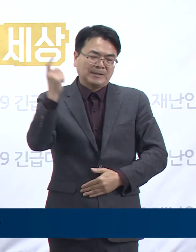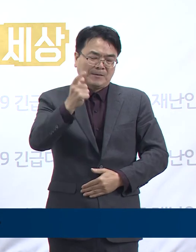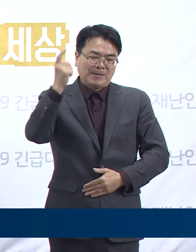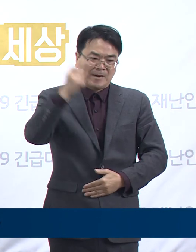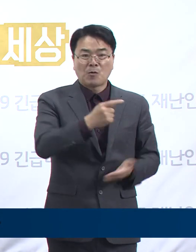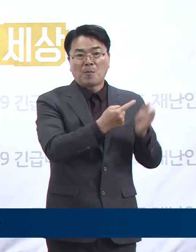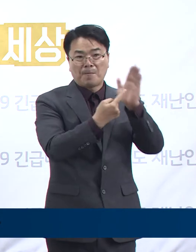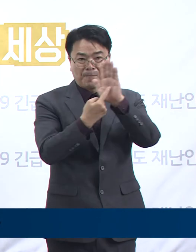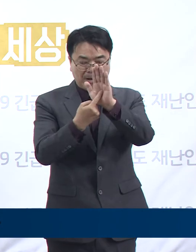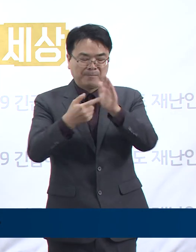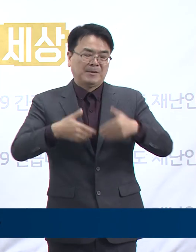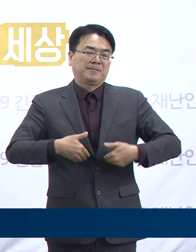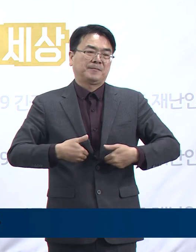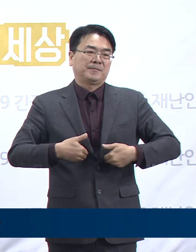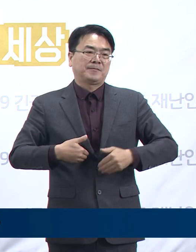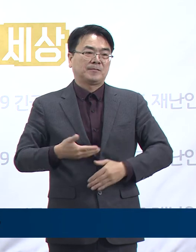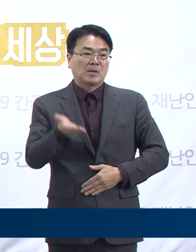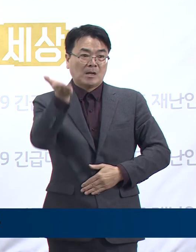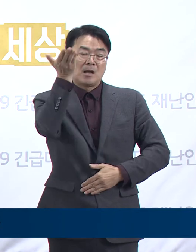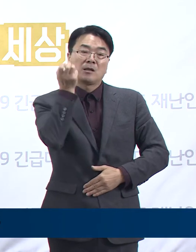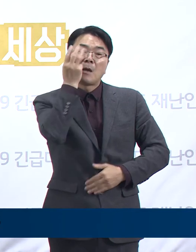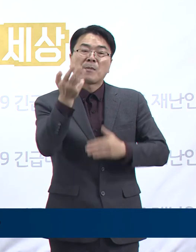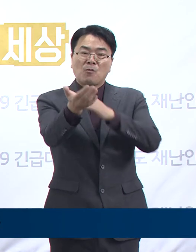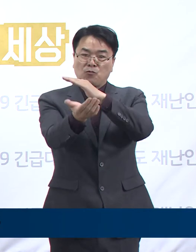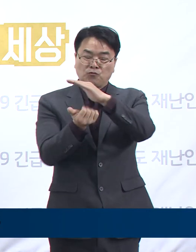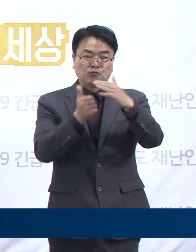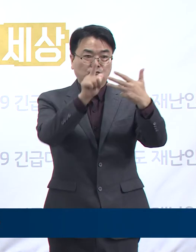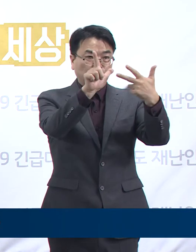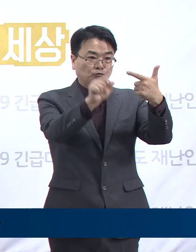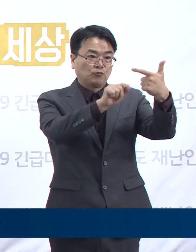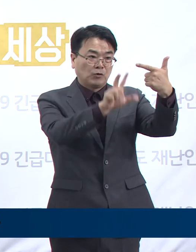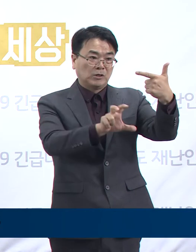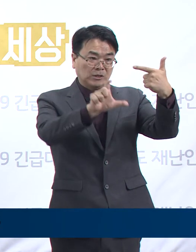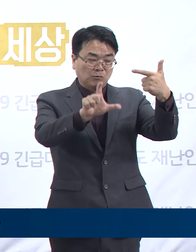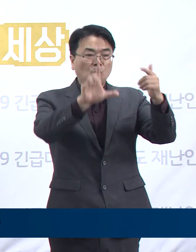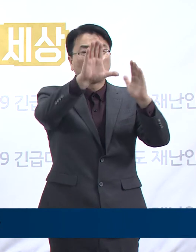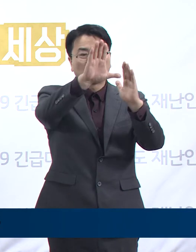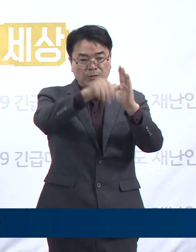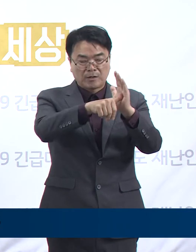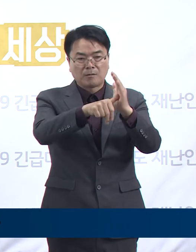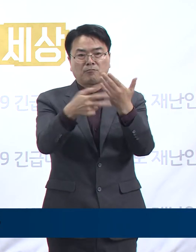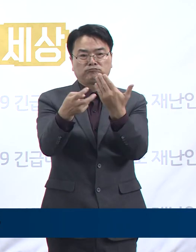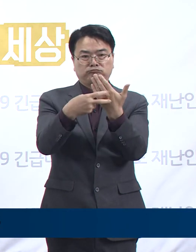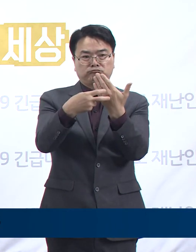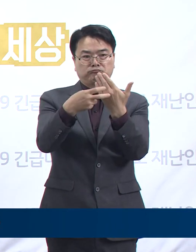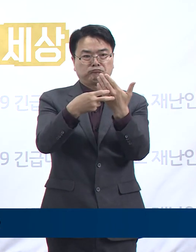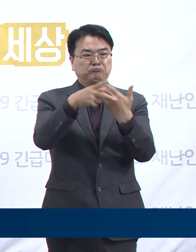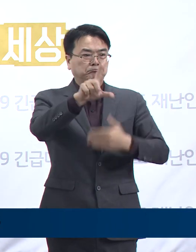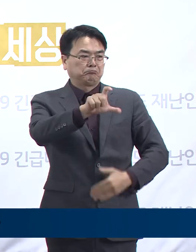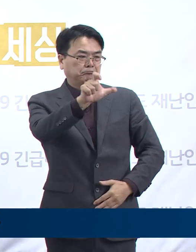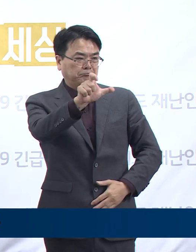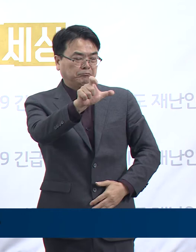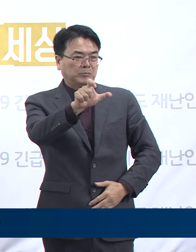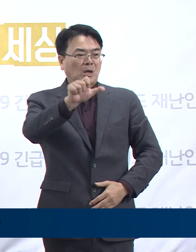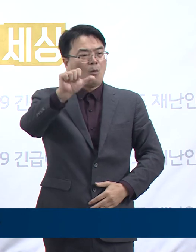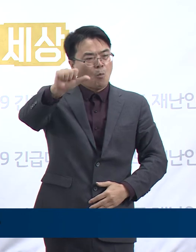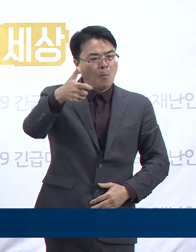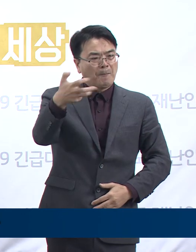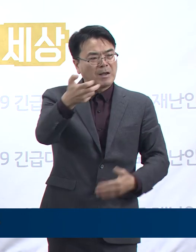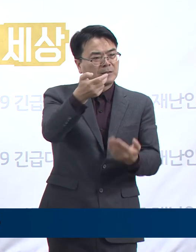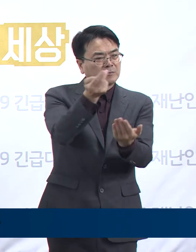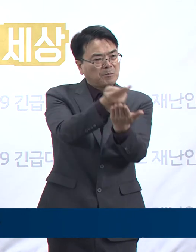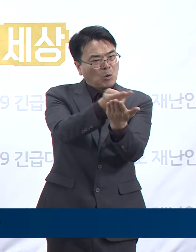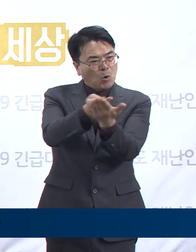3개월 전 6월 25일 기준으로 경기도는 15개 병원에 580개의 병상이 있었습니다.